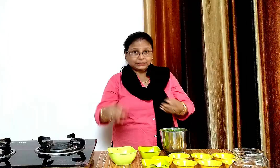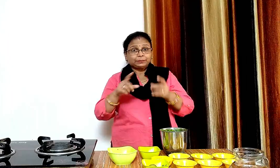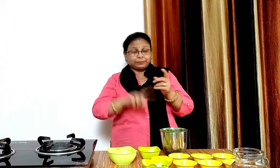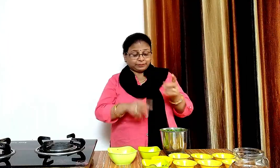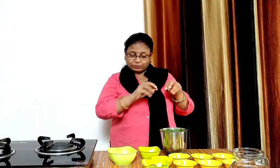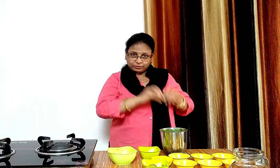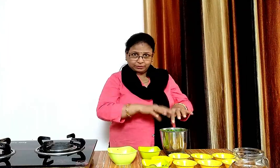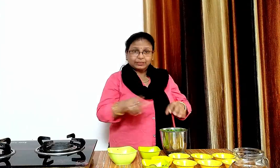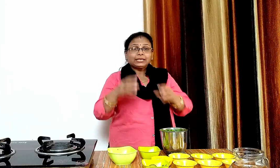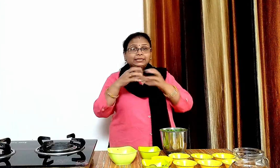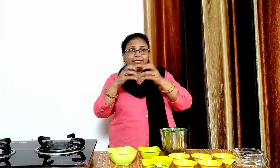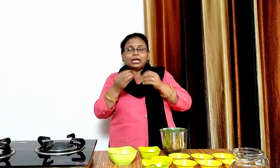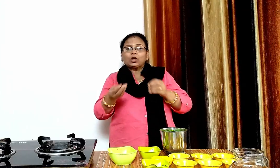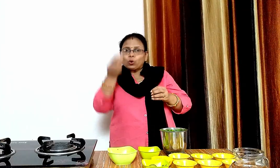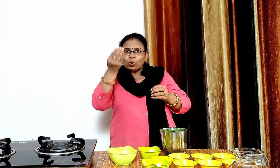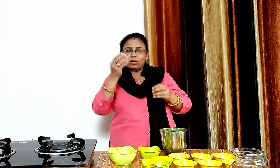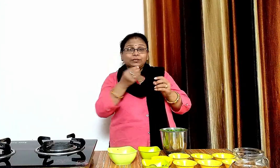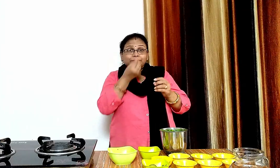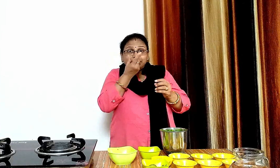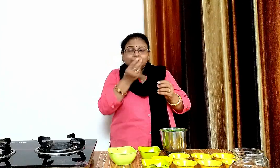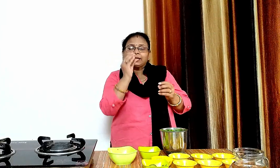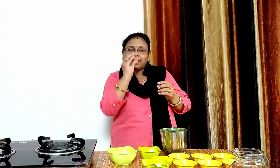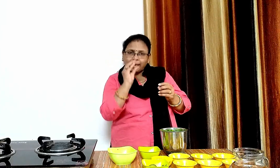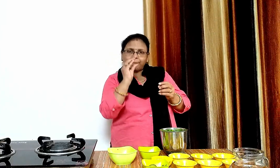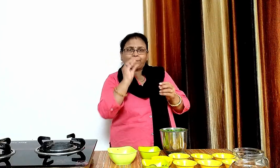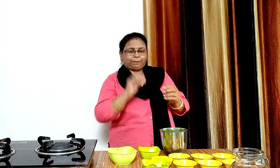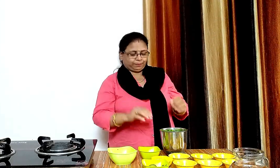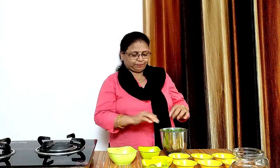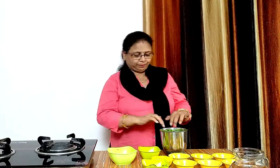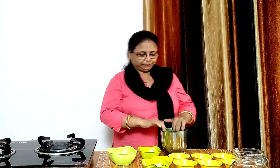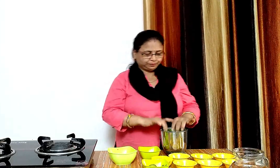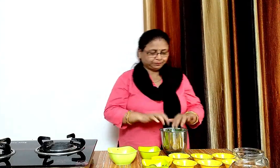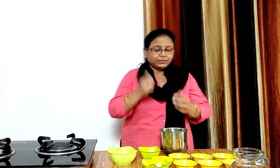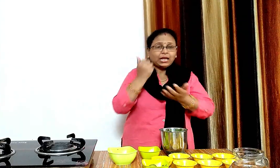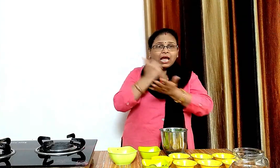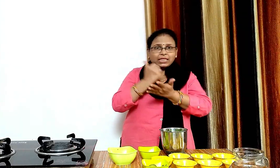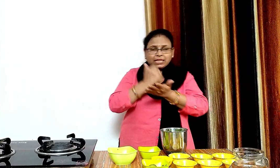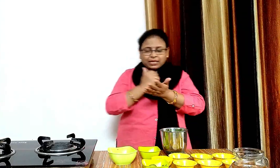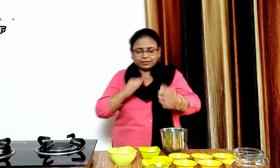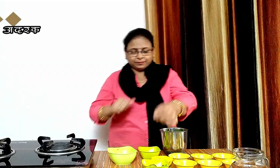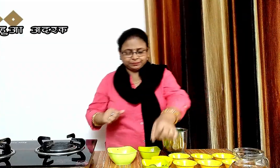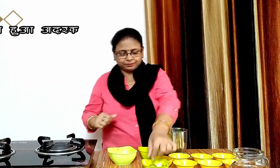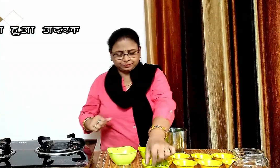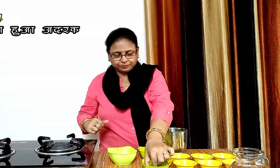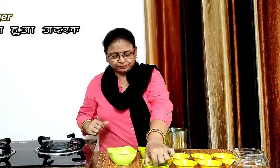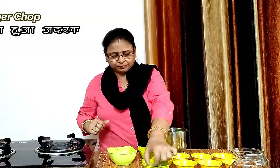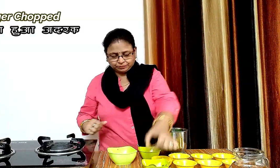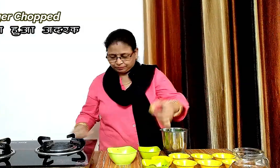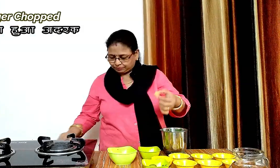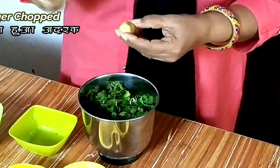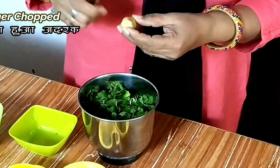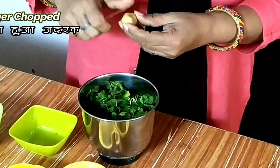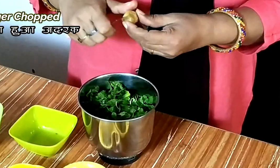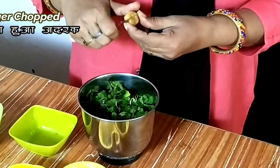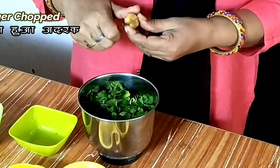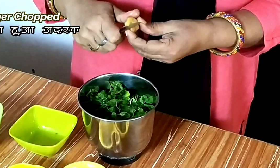ध्यान रहे हम पुदीने की क्वेंटिटी धनिया से कम भी रखेंगे एक बड़ा अधरक हम इसे काट लेंगे